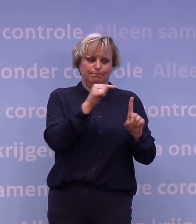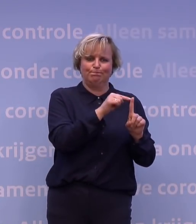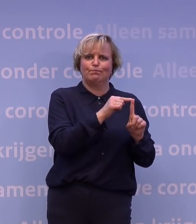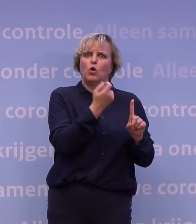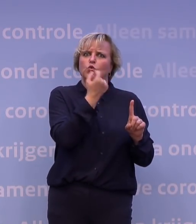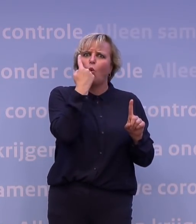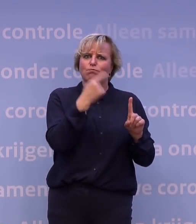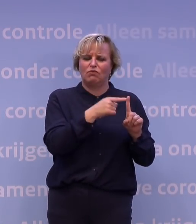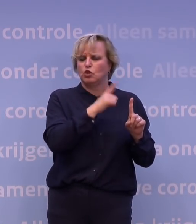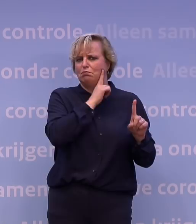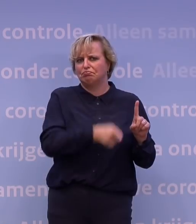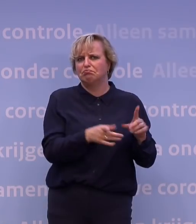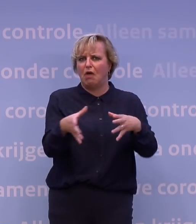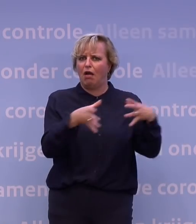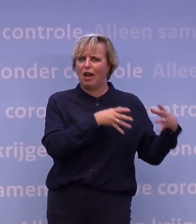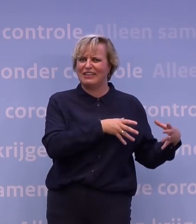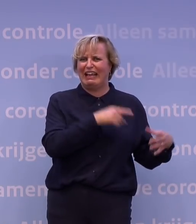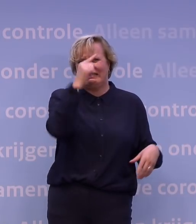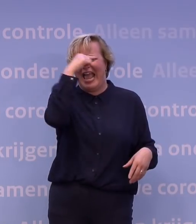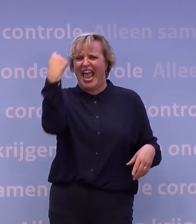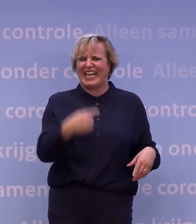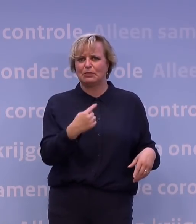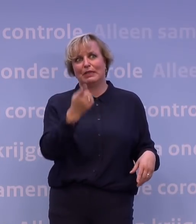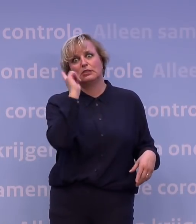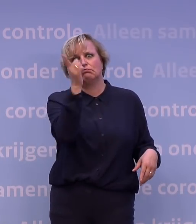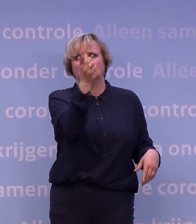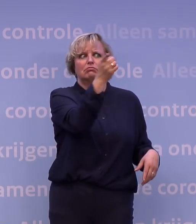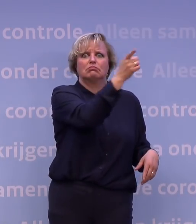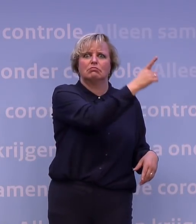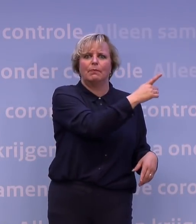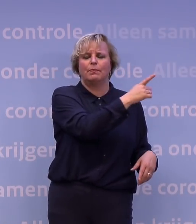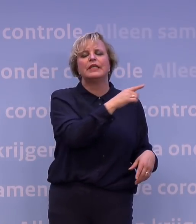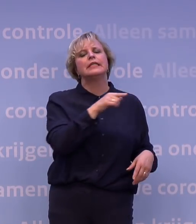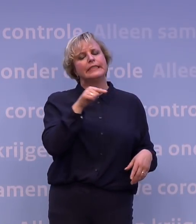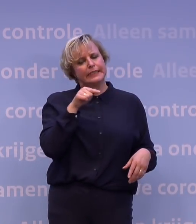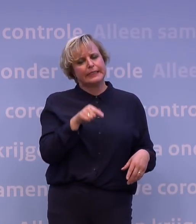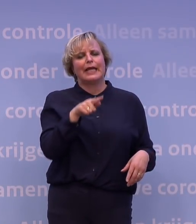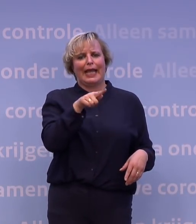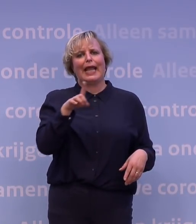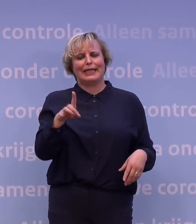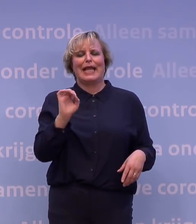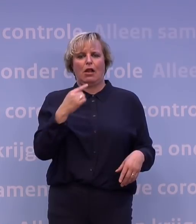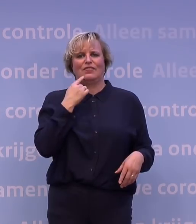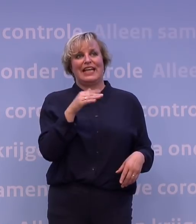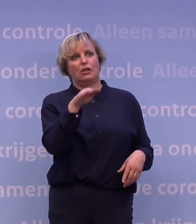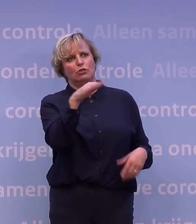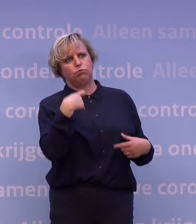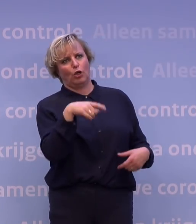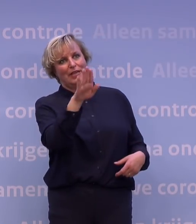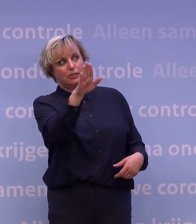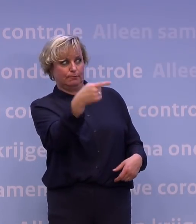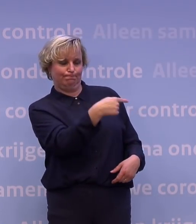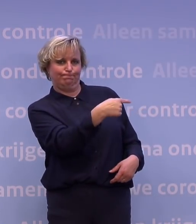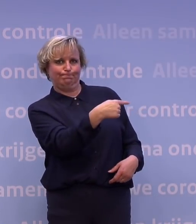de quarantaine-regels negeert, en juist expres grote groepen op zoek, ja, dat is wel het moment waarop de GGD kan zeggen tegen de burgemeester, dit is het moment om die